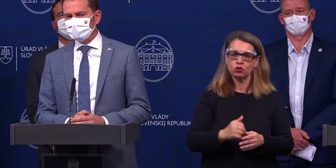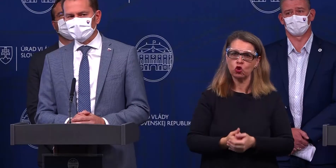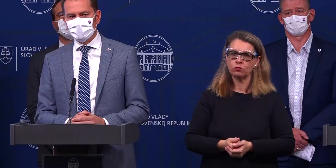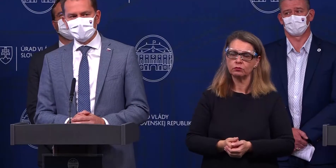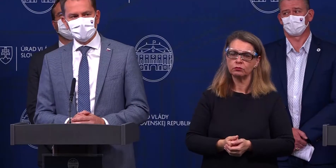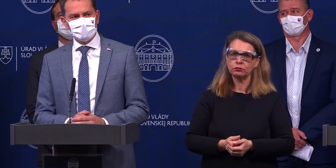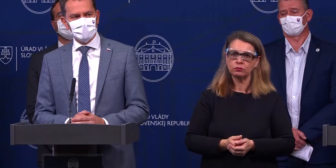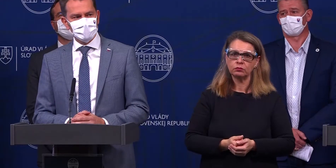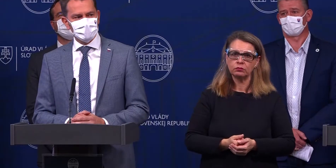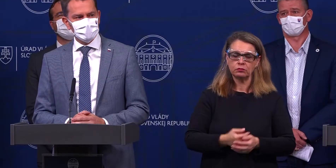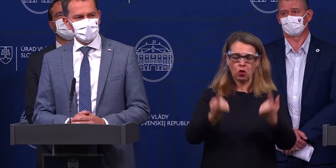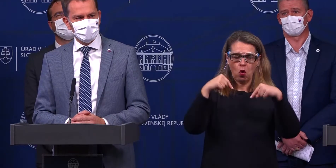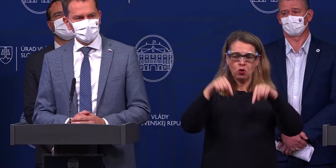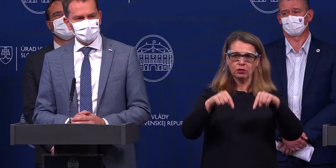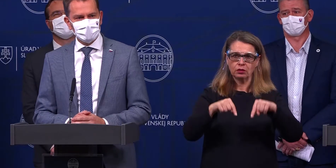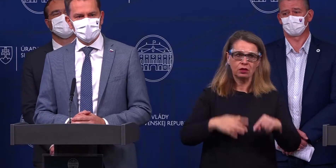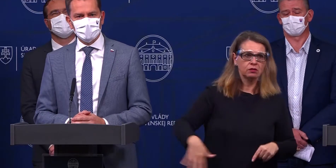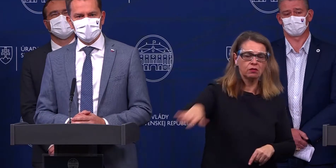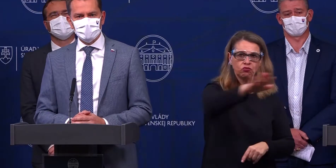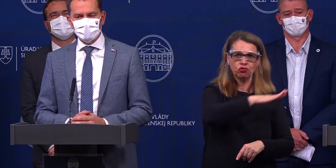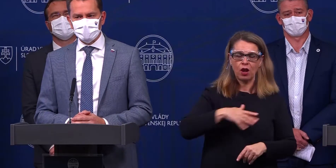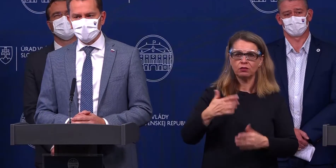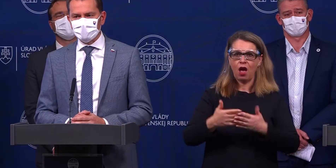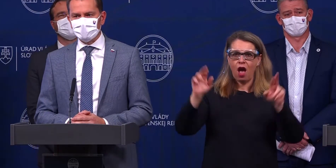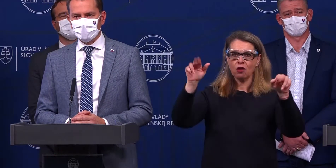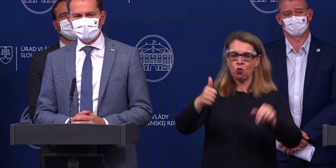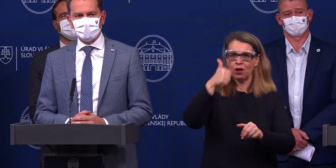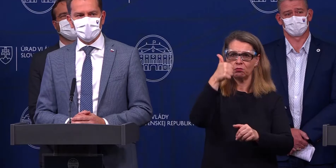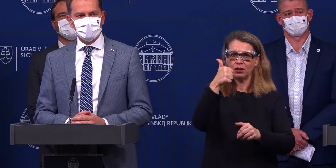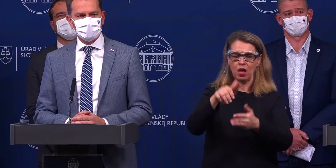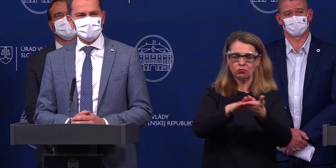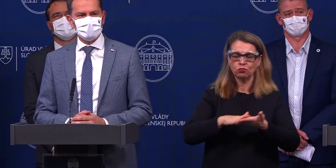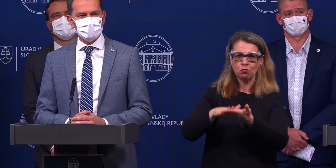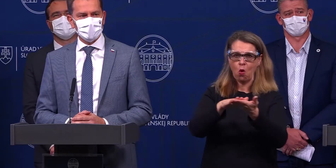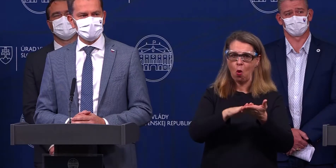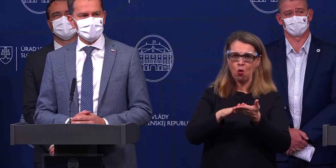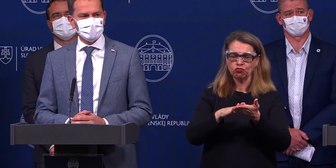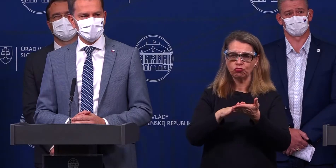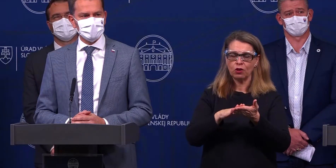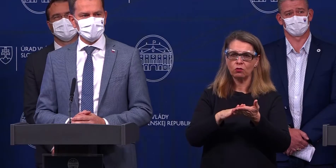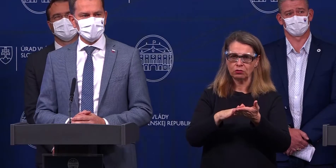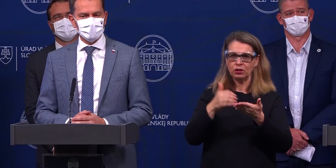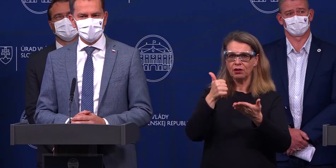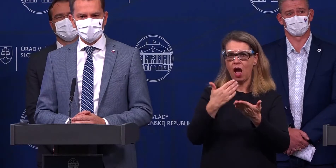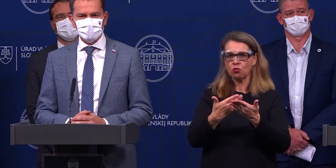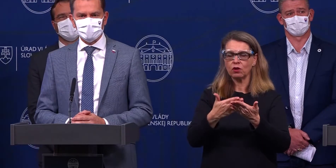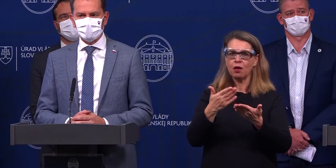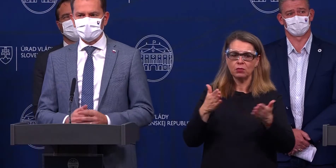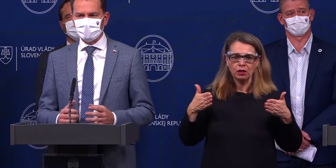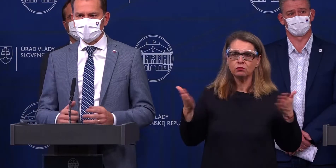To znamená, od dnes sme všetci na jednej lodi, čím skôr spoločnou aktivitou snahou s odpovednosťou a